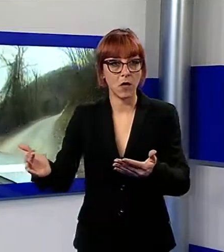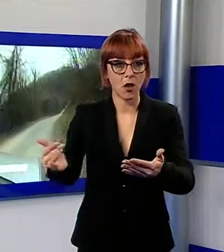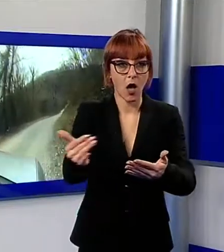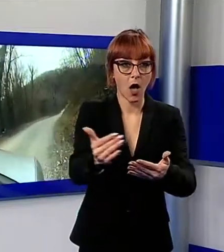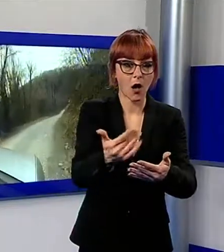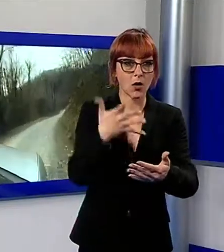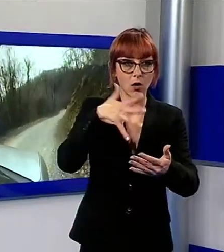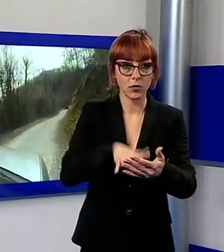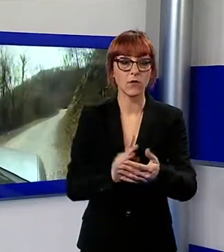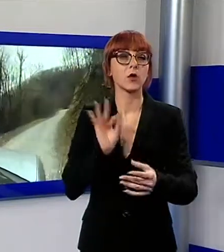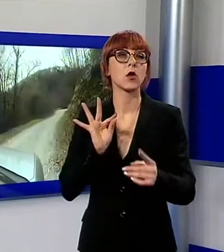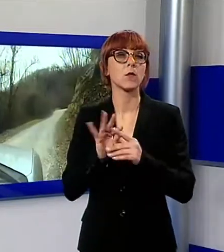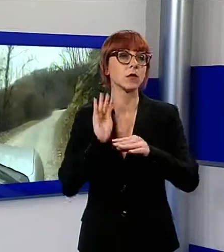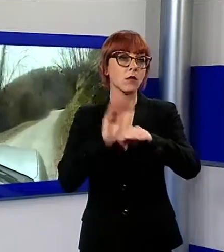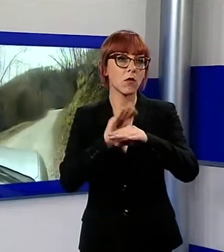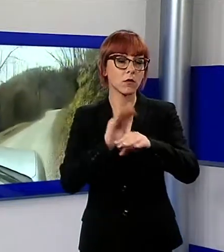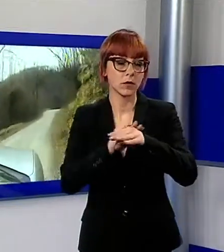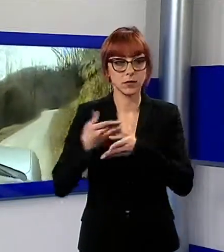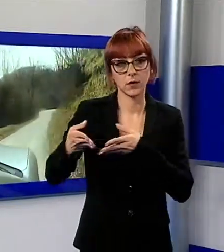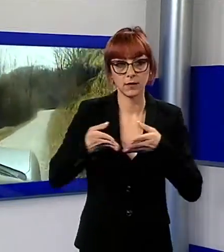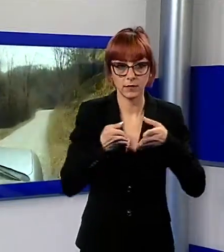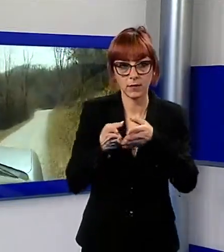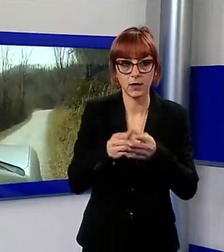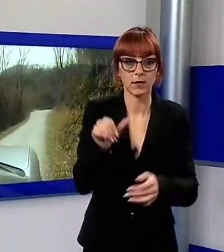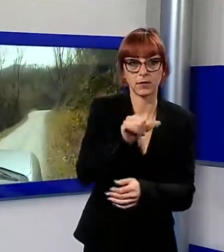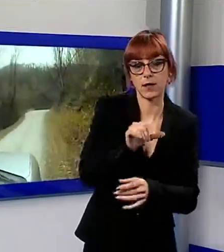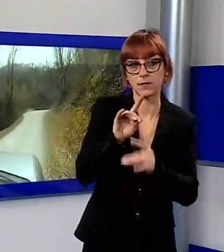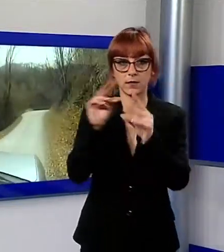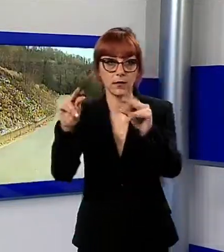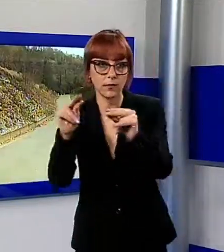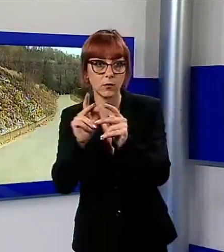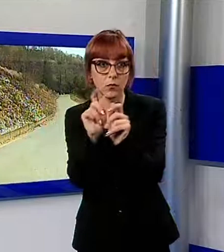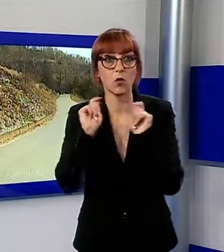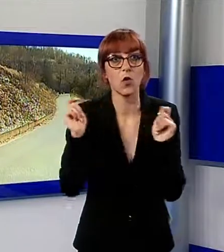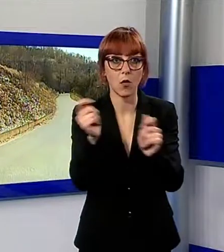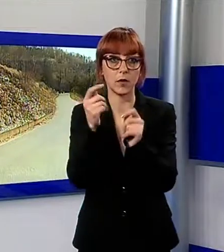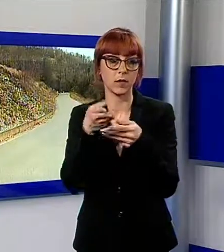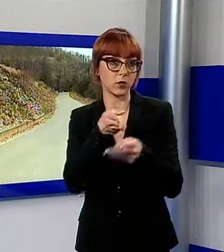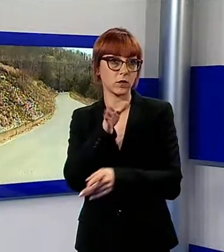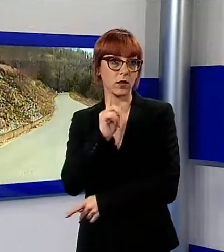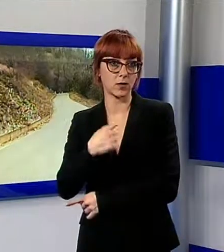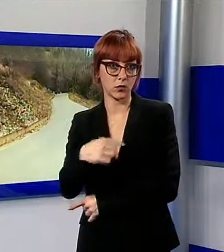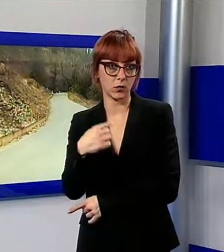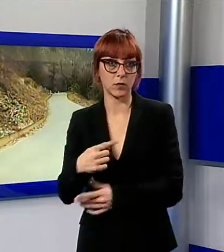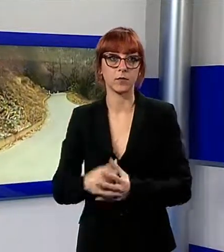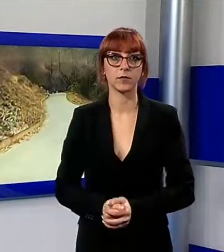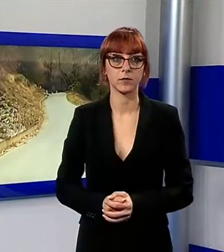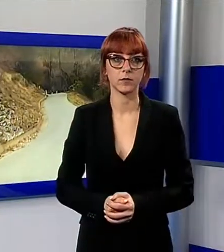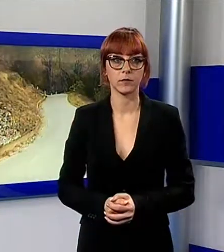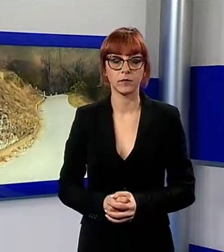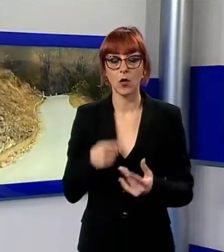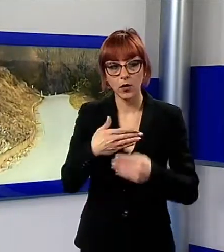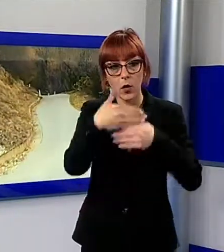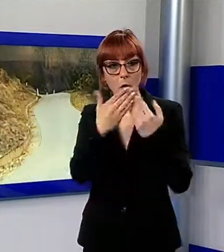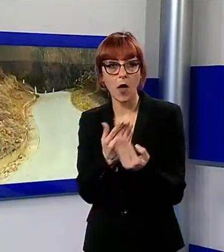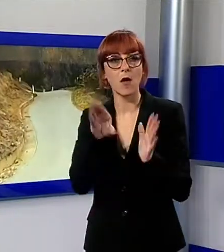il completamento della strada che collega Sassi a Castelnuovo in pochissimi minuti. Al momento la strada è completata solo nella parte del